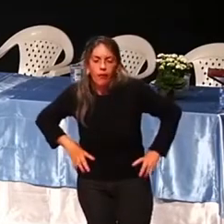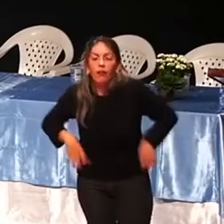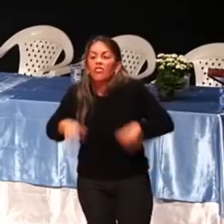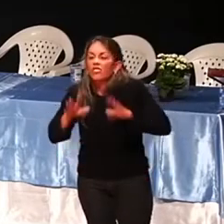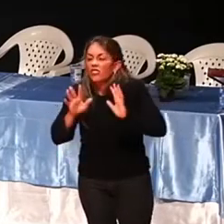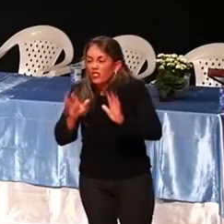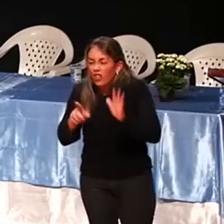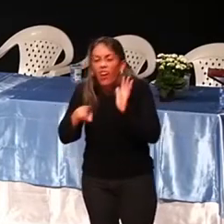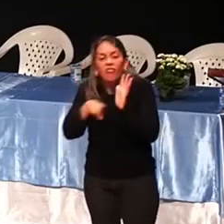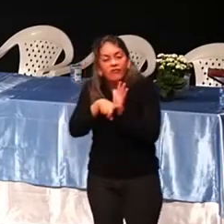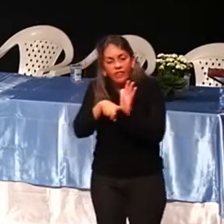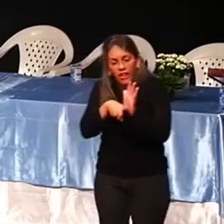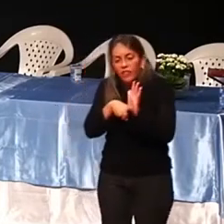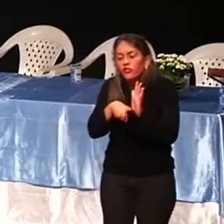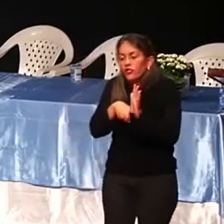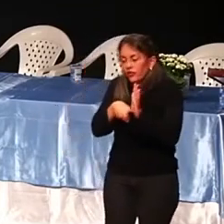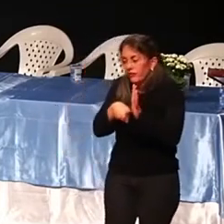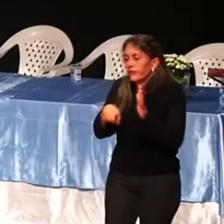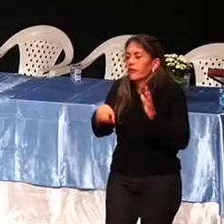Vocês conhecem alguém assim?